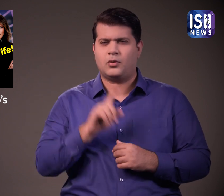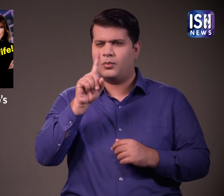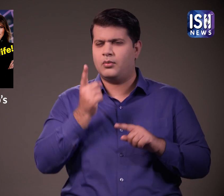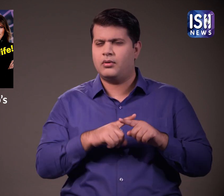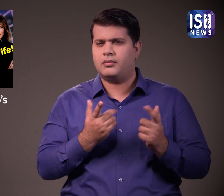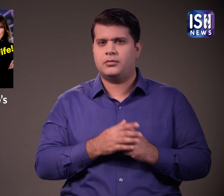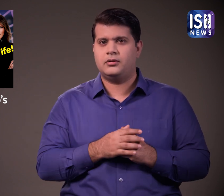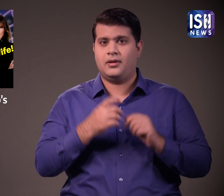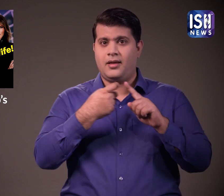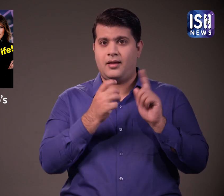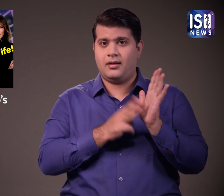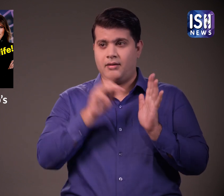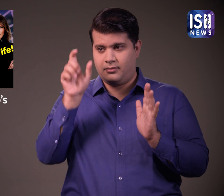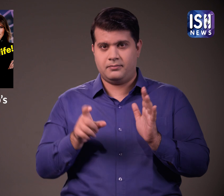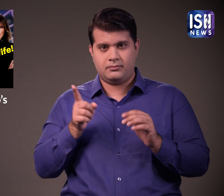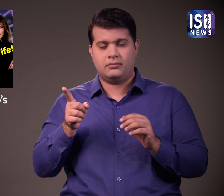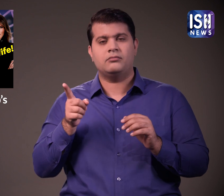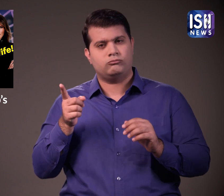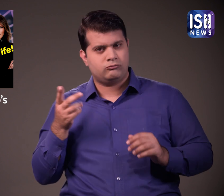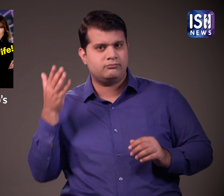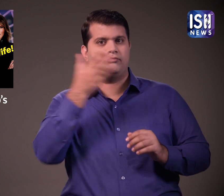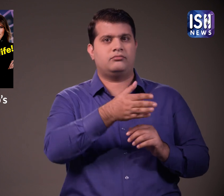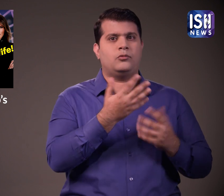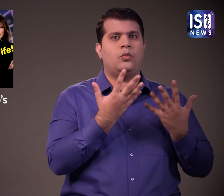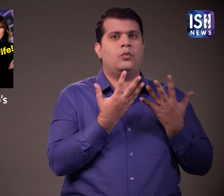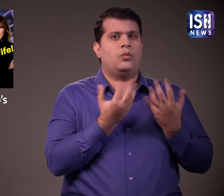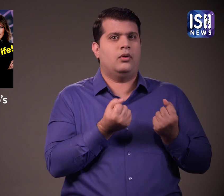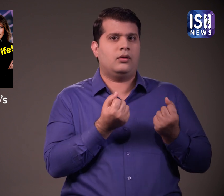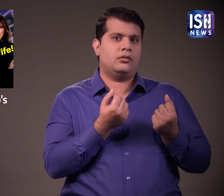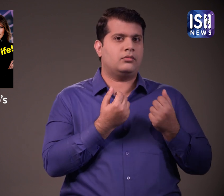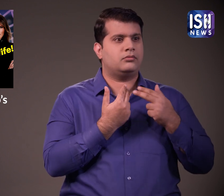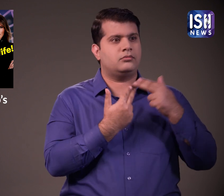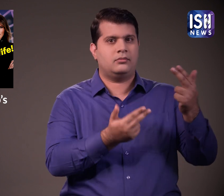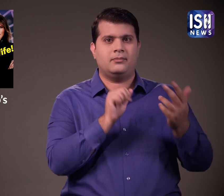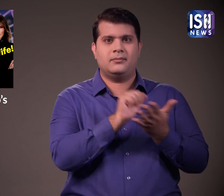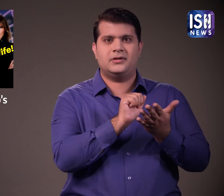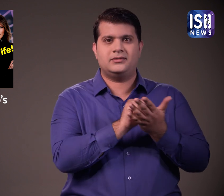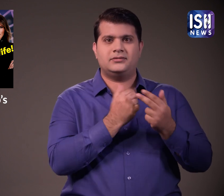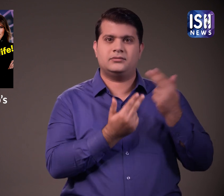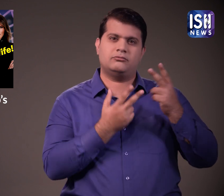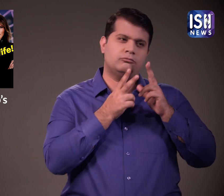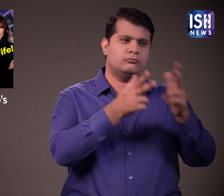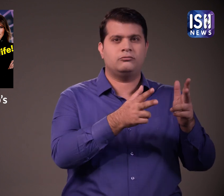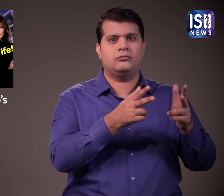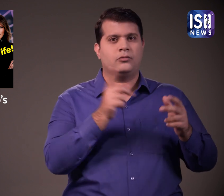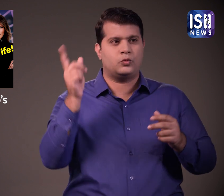कैरेन मैकडगेल ट्रम्प के साथ अपने रिष्टे के बारे में अपनी कहानी प्रकाशित करना चाहती थी